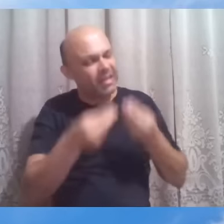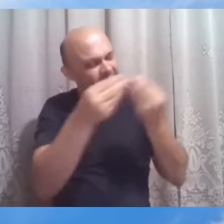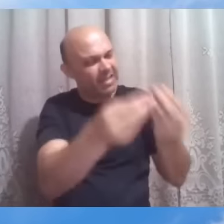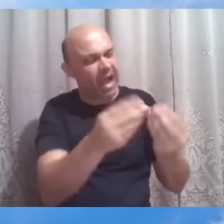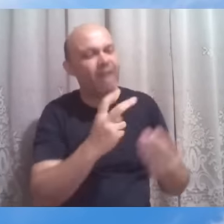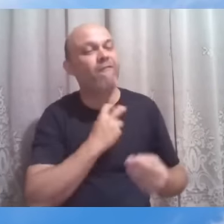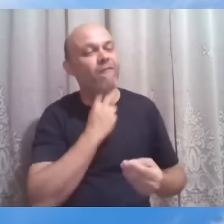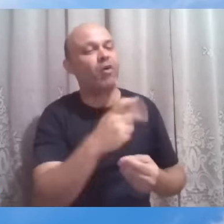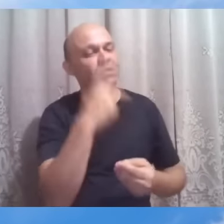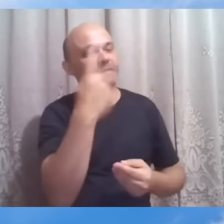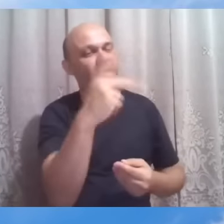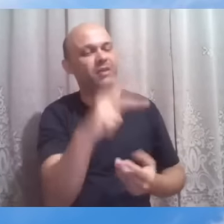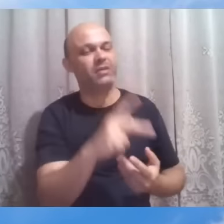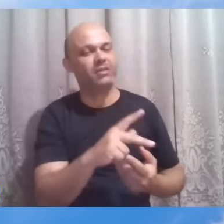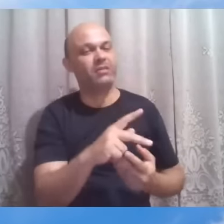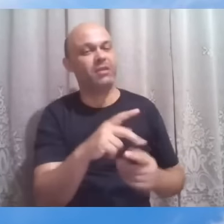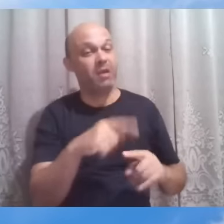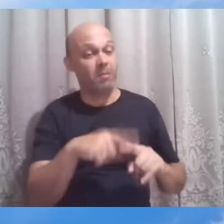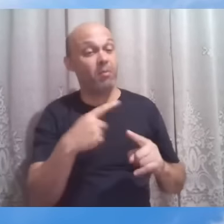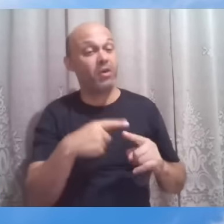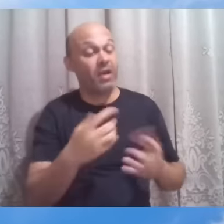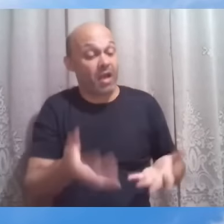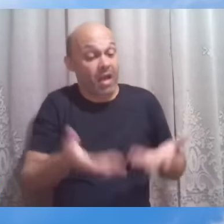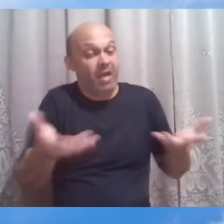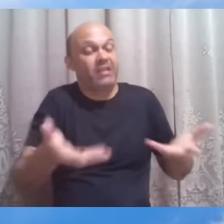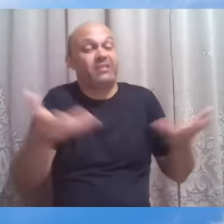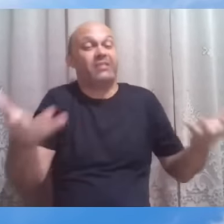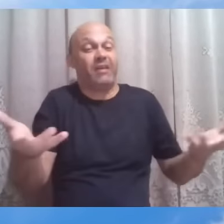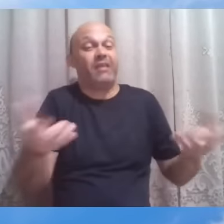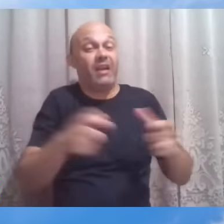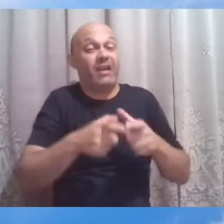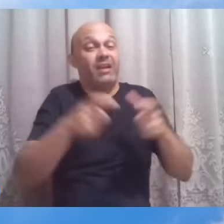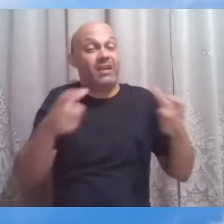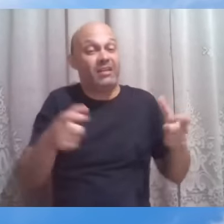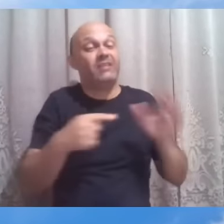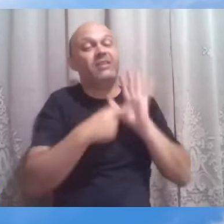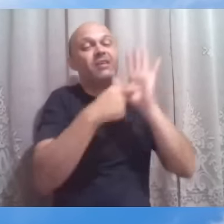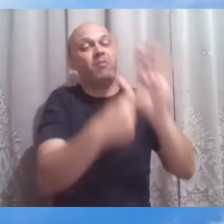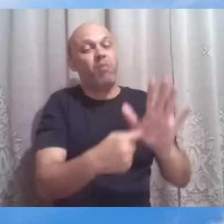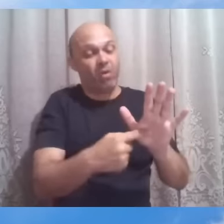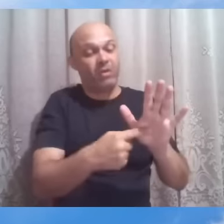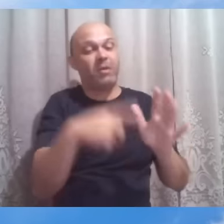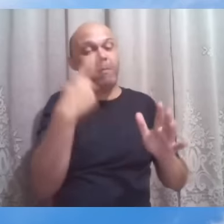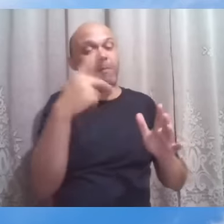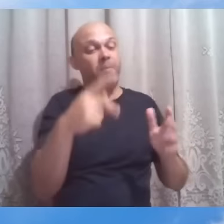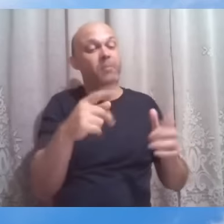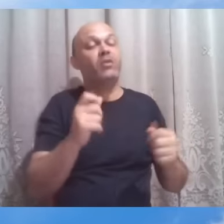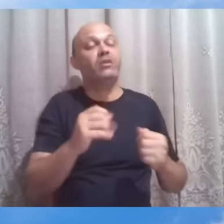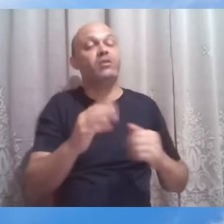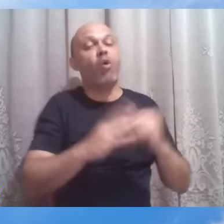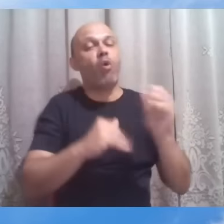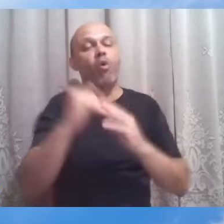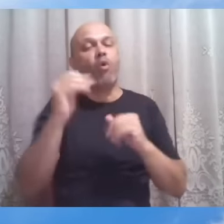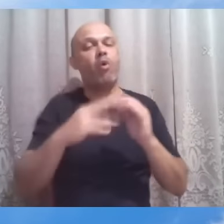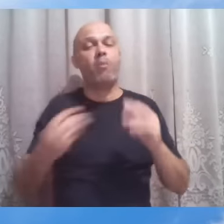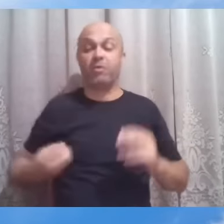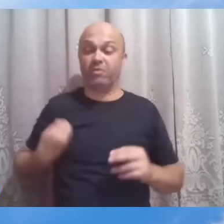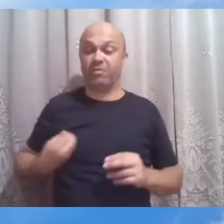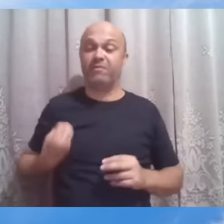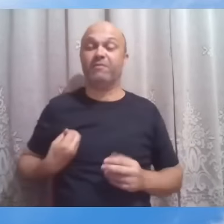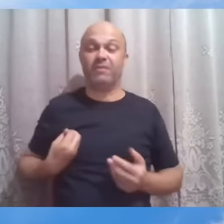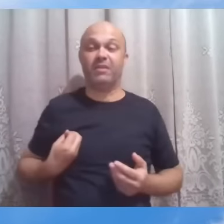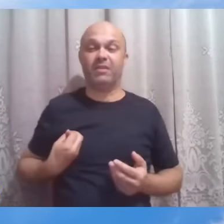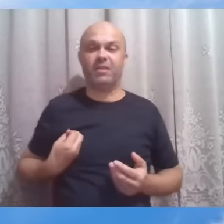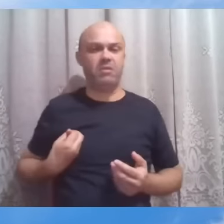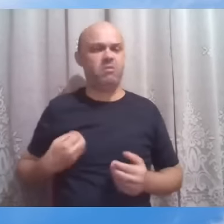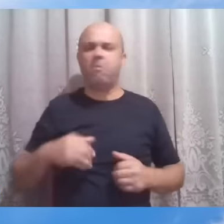exaltar essa grandeza que cresce no anonimato e se revela pelas obras e pela vida, mais do que pelos feitos ou pelos títulos